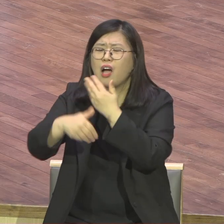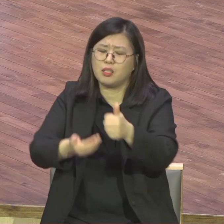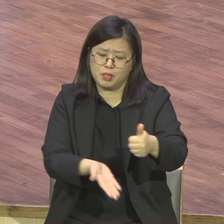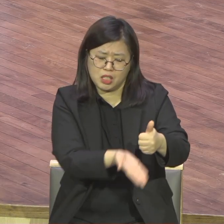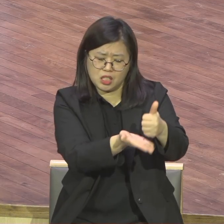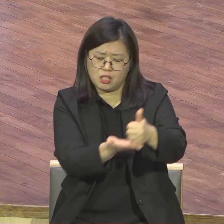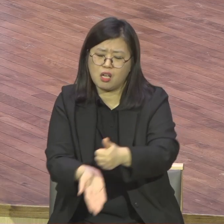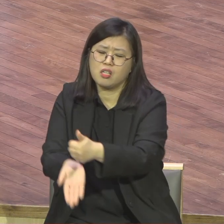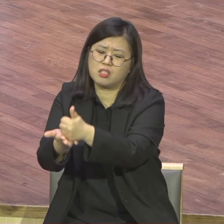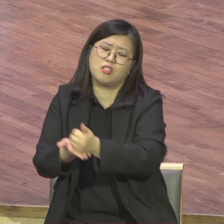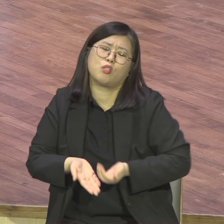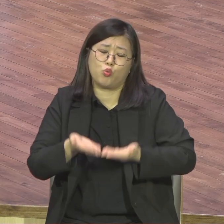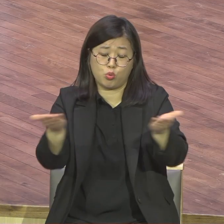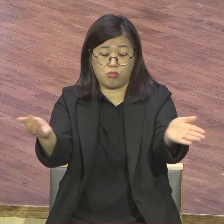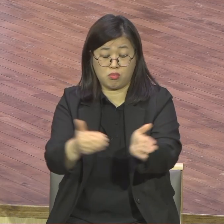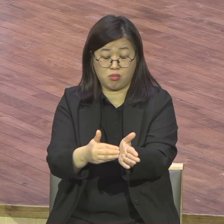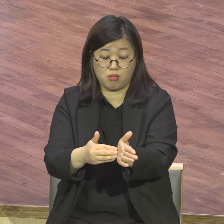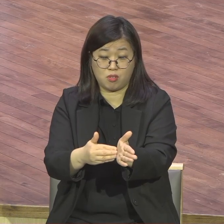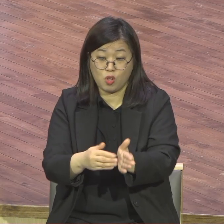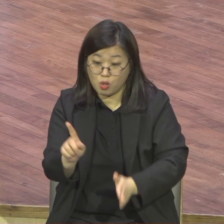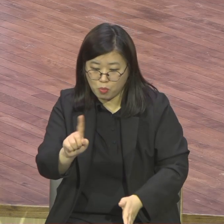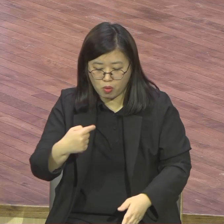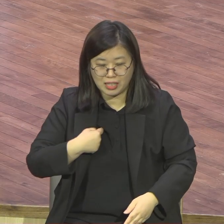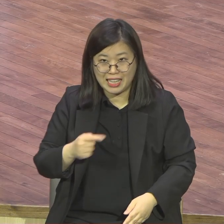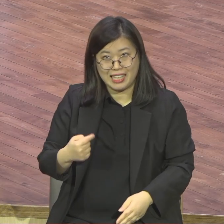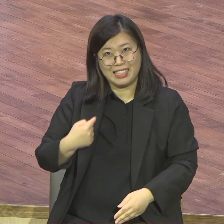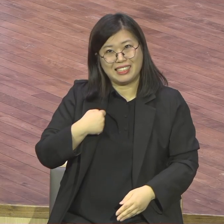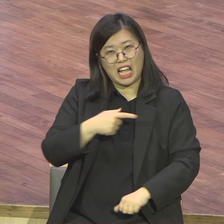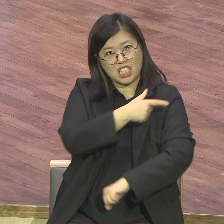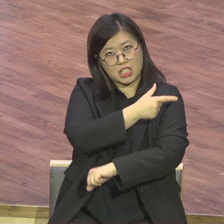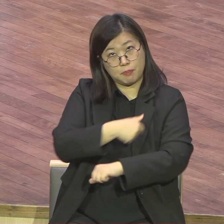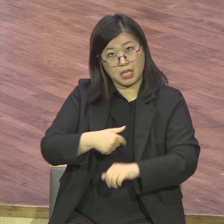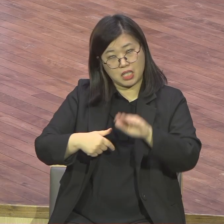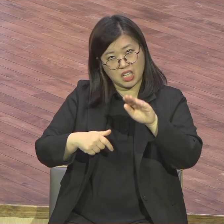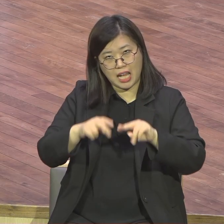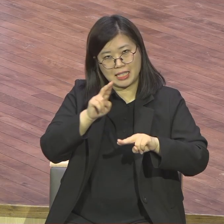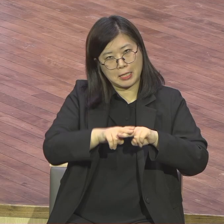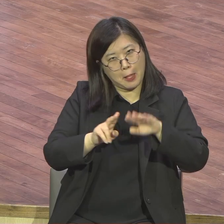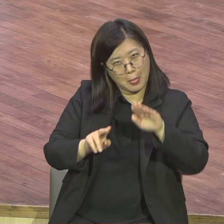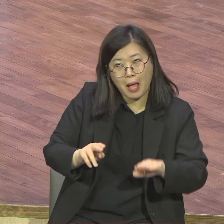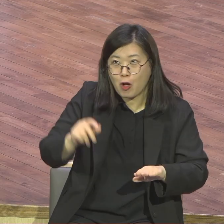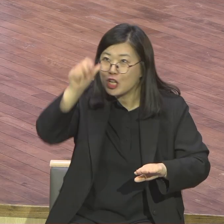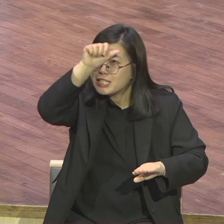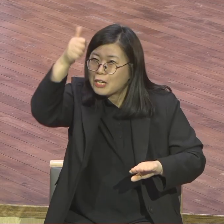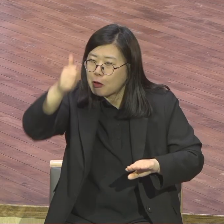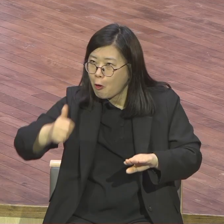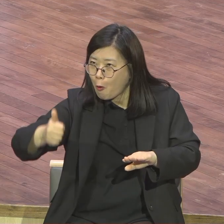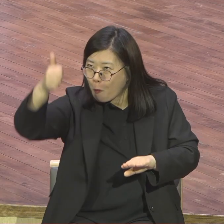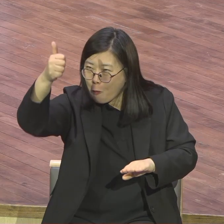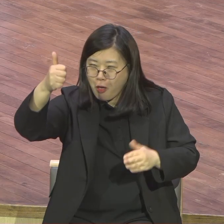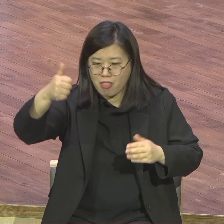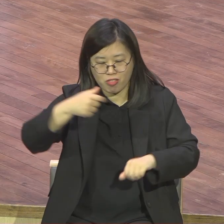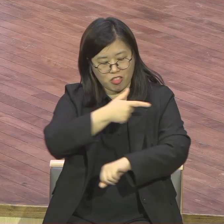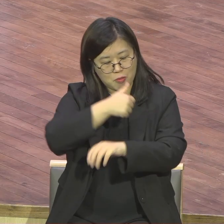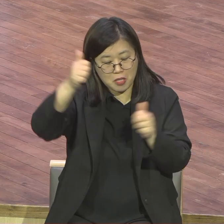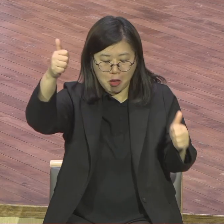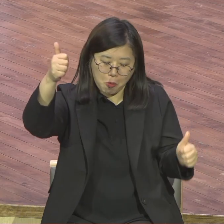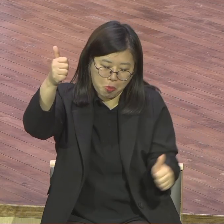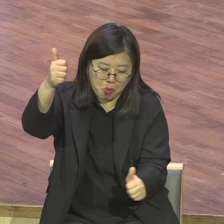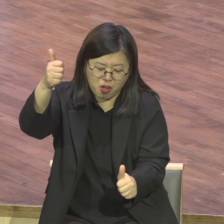달란트 똑같이 받았다니까 아멘 직분을 맡았을